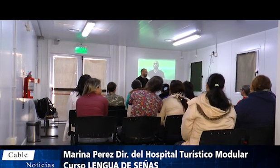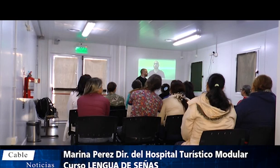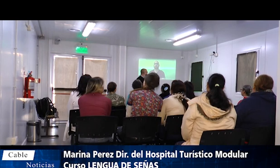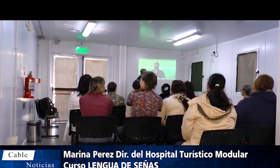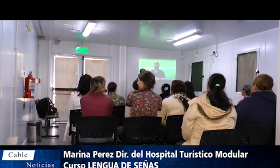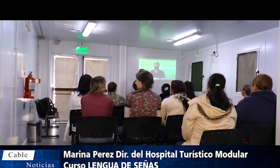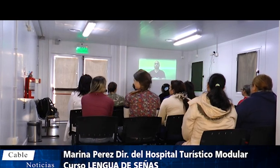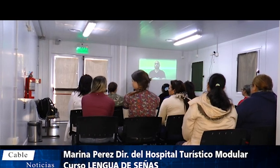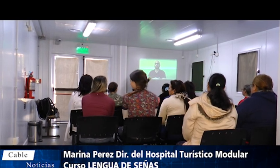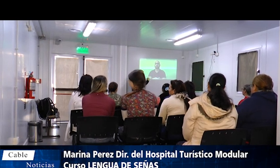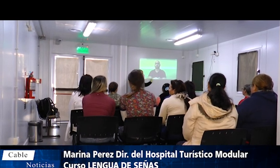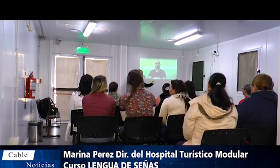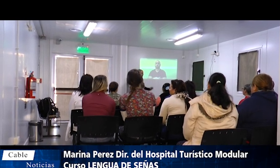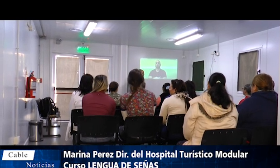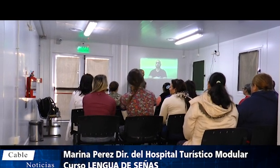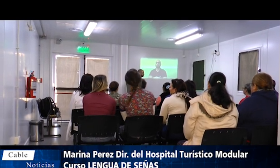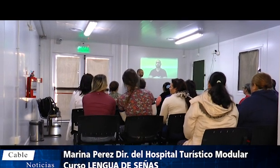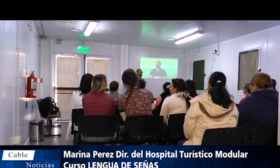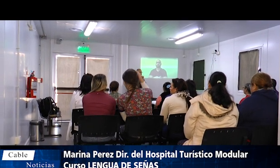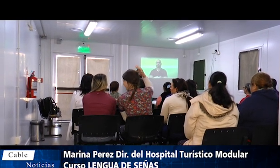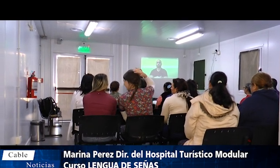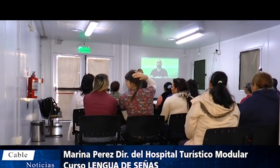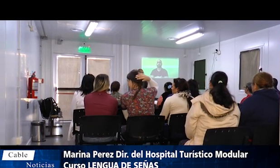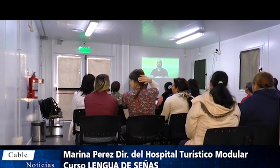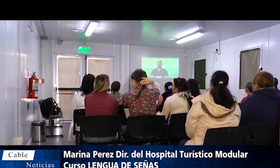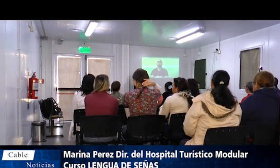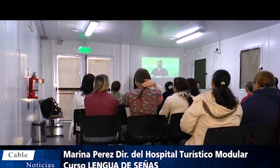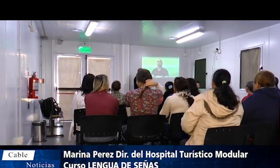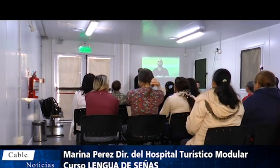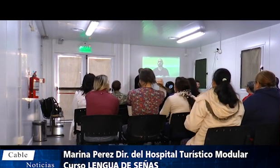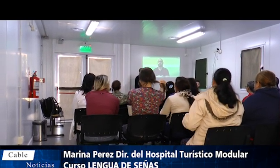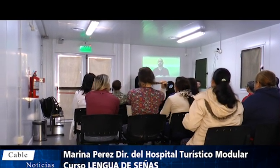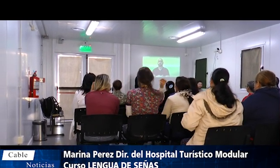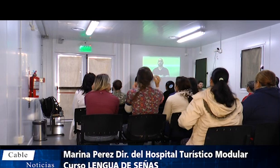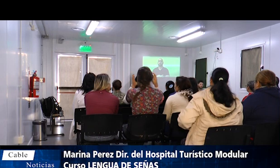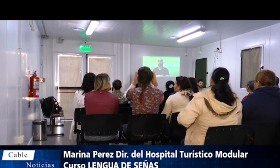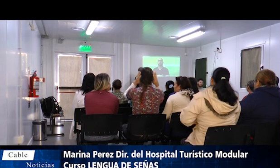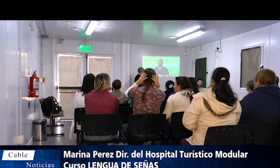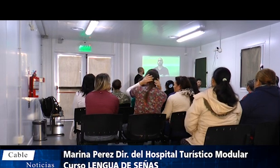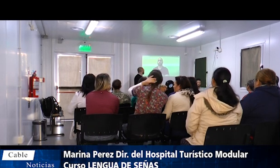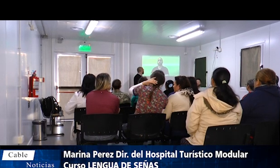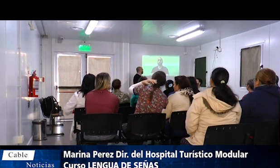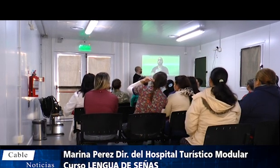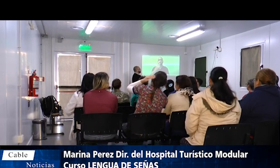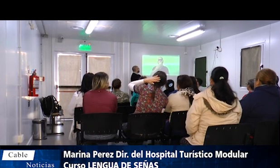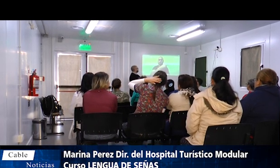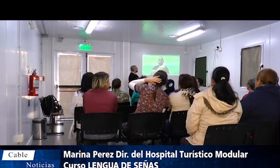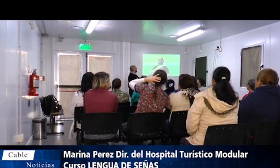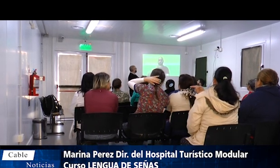es Guillermo Levine y el chico, intérprete es Gabriel Rodríguez. Agradecemos